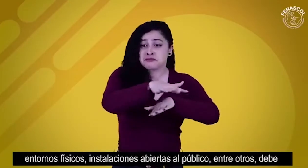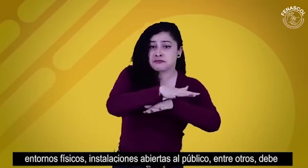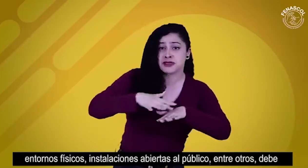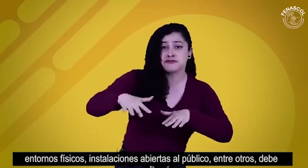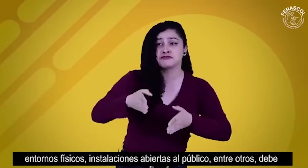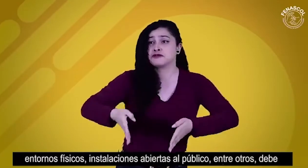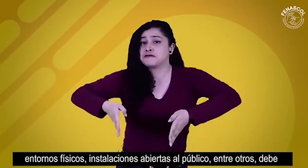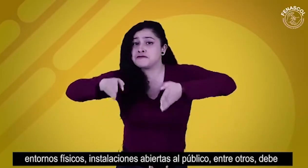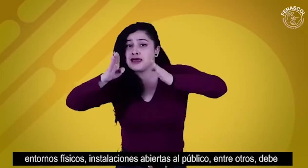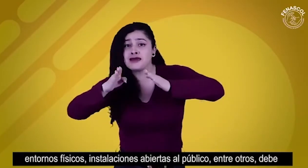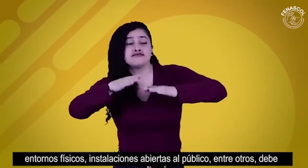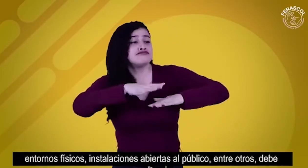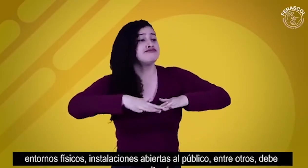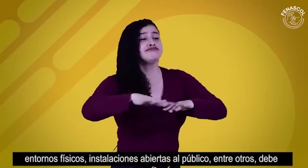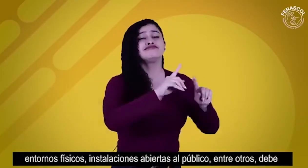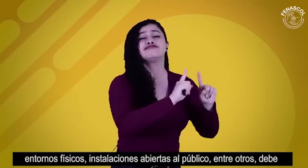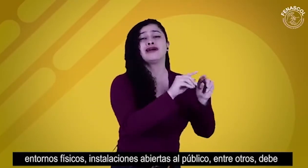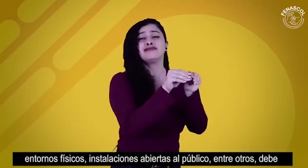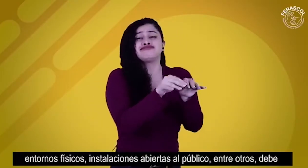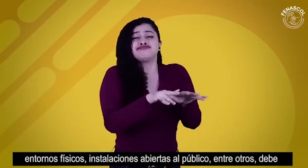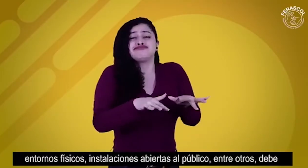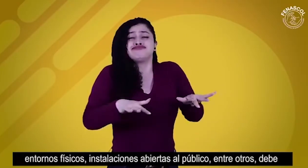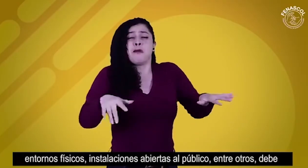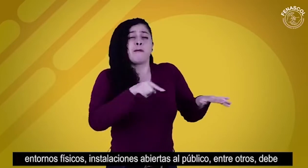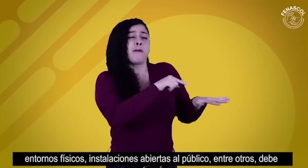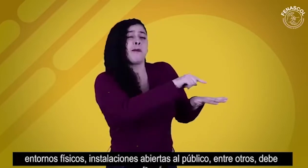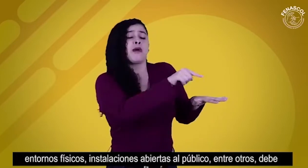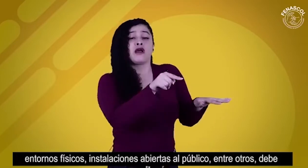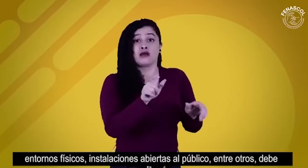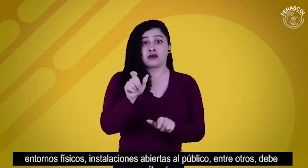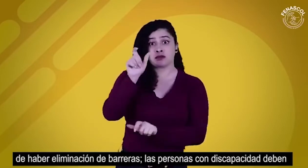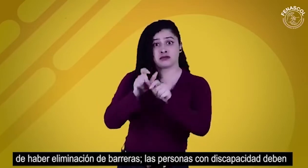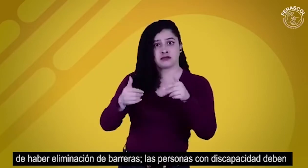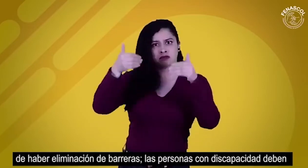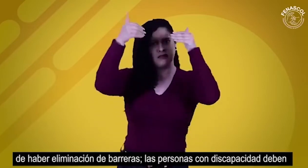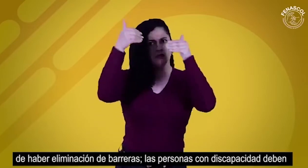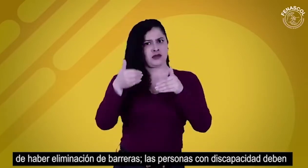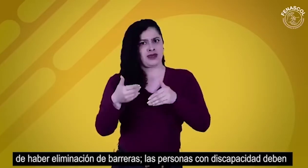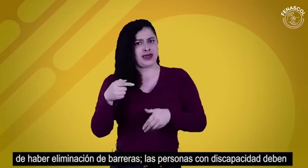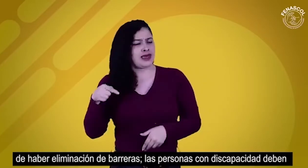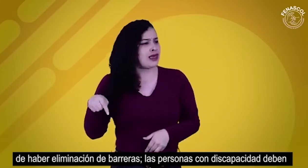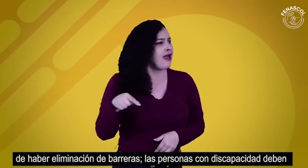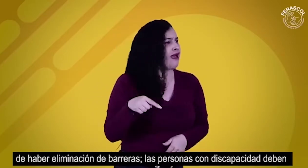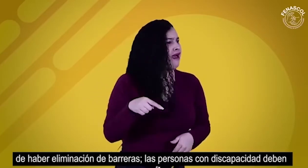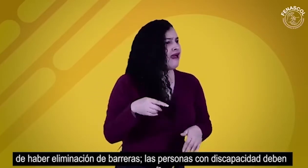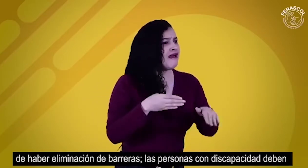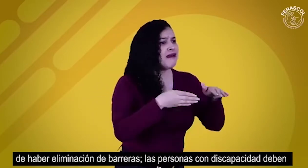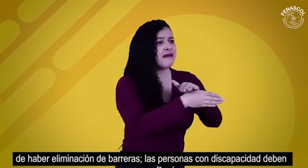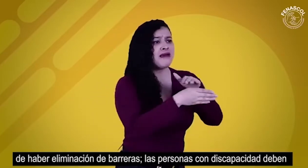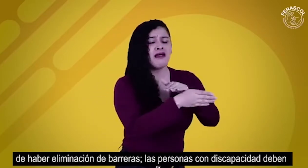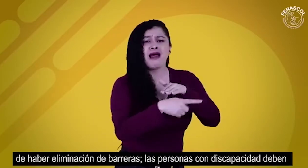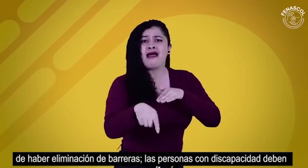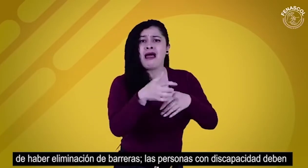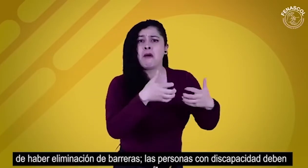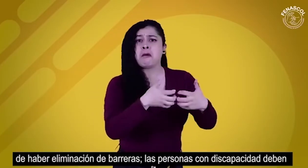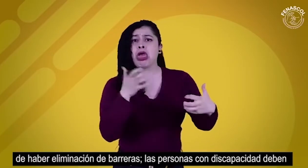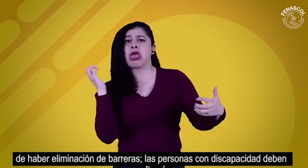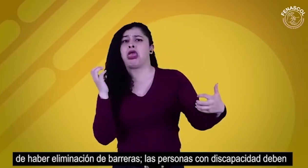educativo, entornos físicos, instalaciones abiertas al público, entre otros, debe haber eliminación de barreras. Las personas con